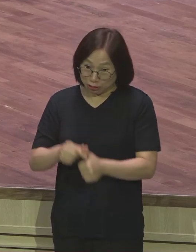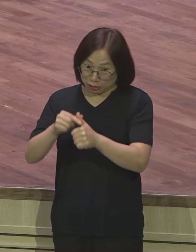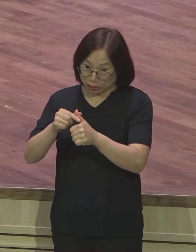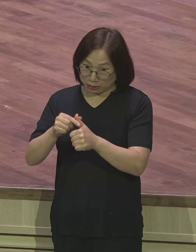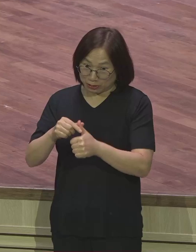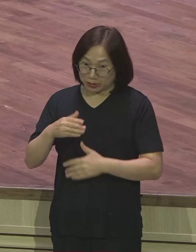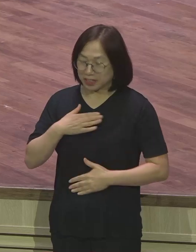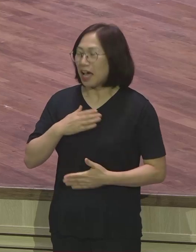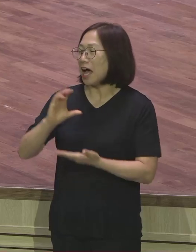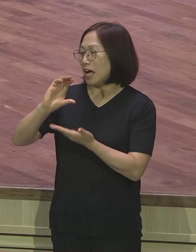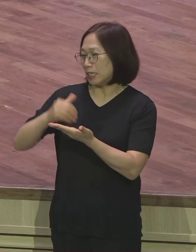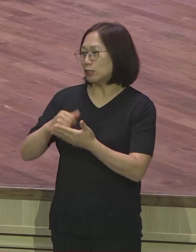감사하게 생각하고 있는